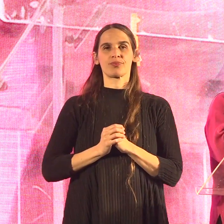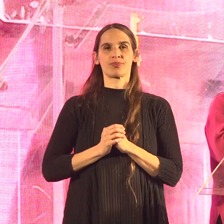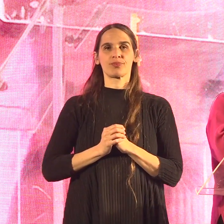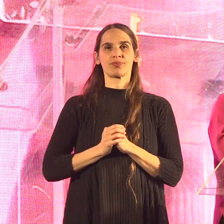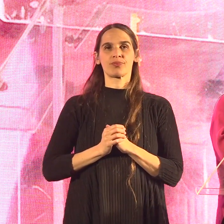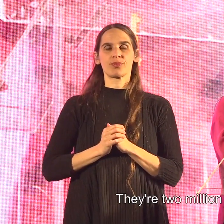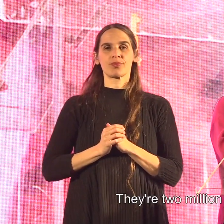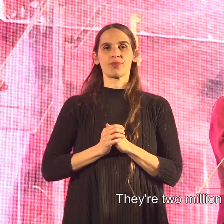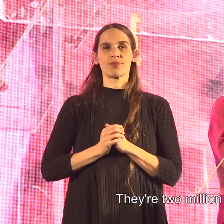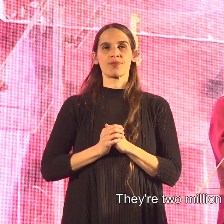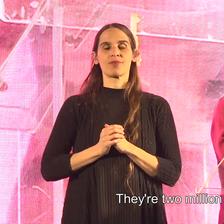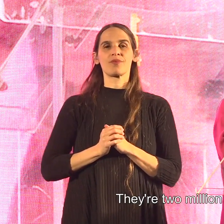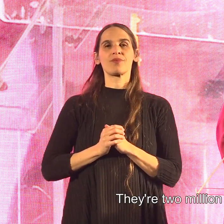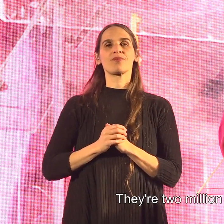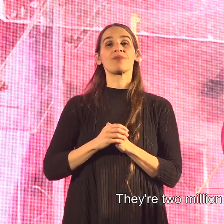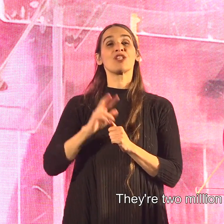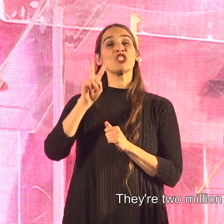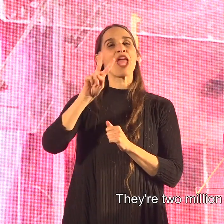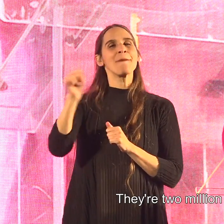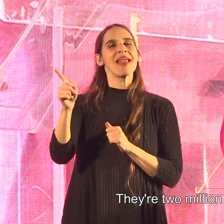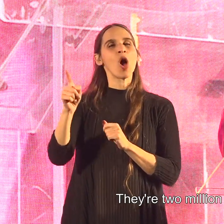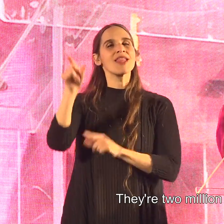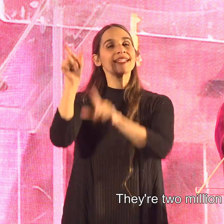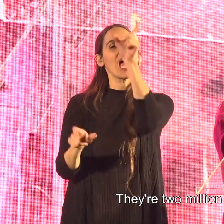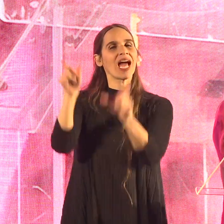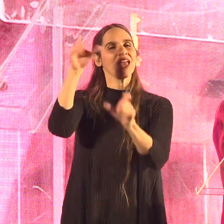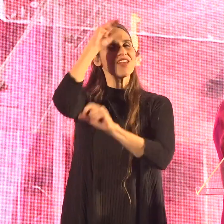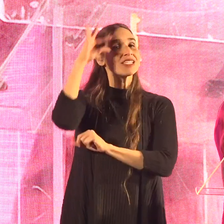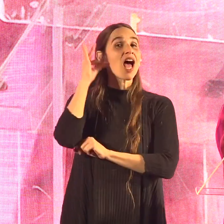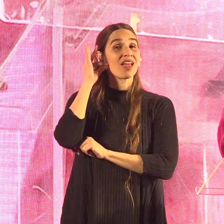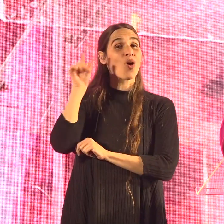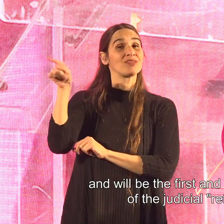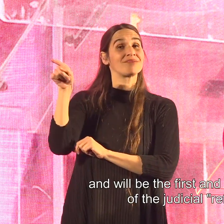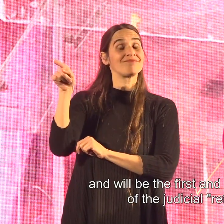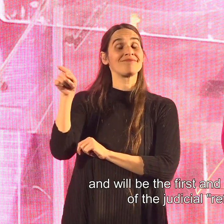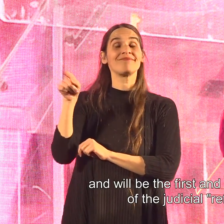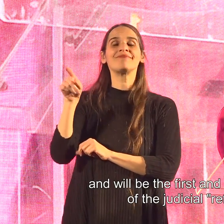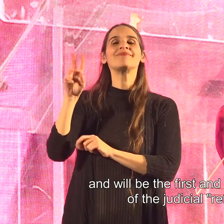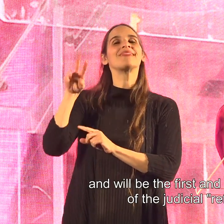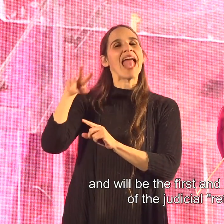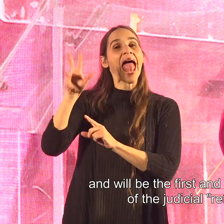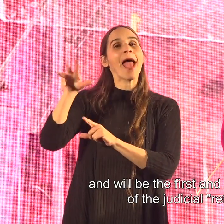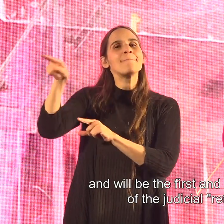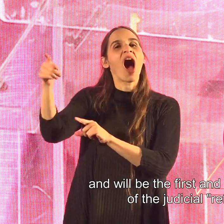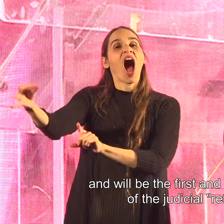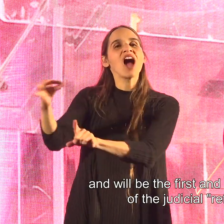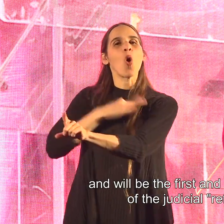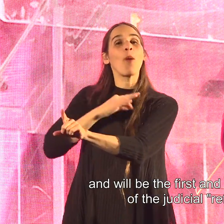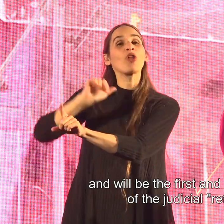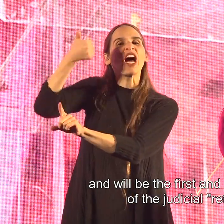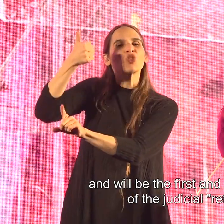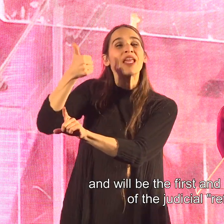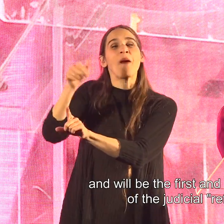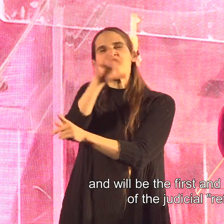הם השני מיליון אזרחים ואזרחיות הם יהיו הקורבנות הראשונים